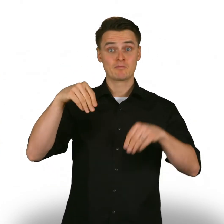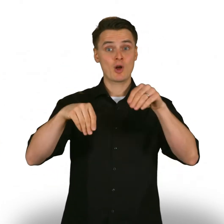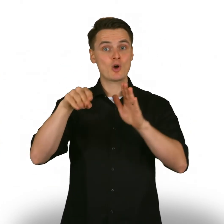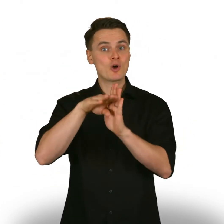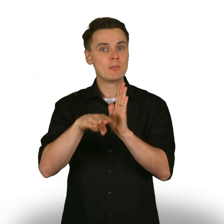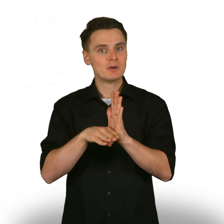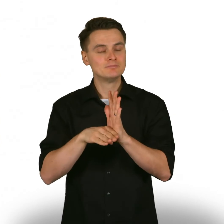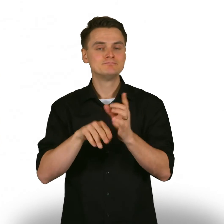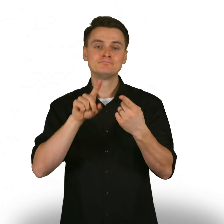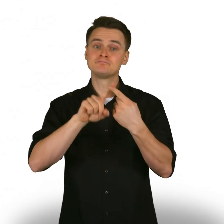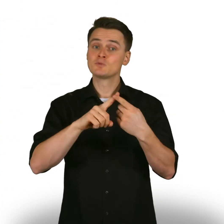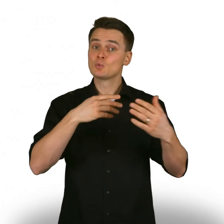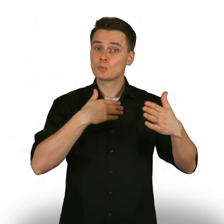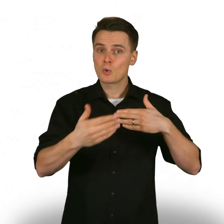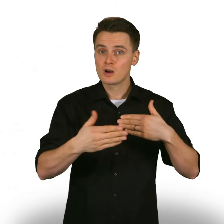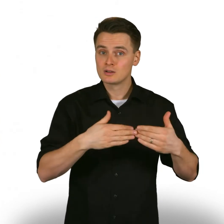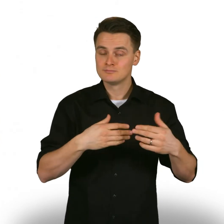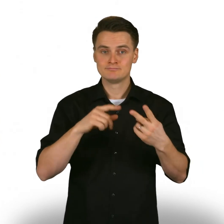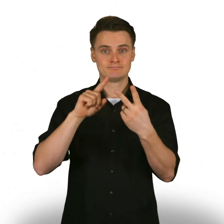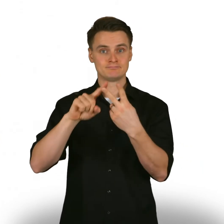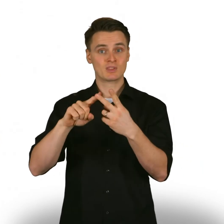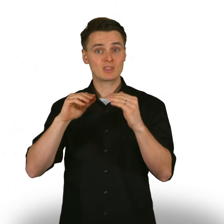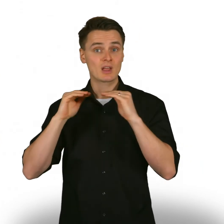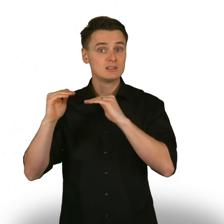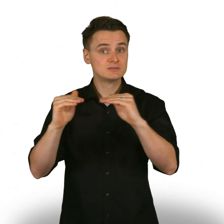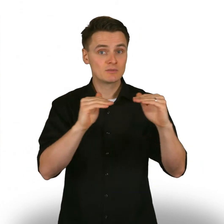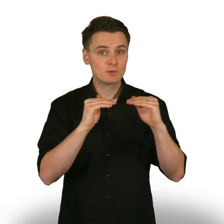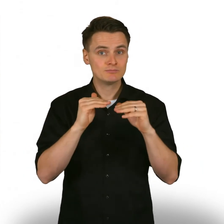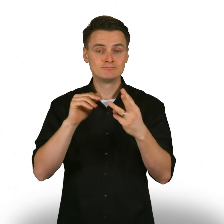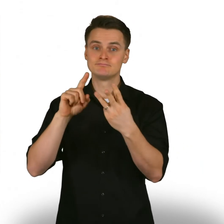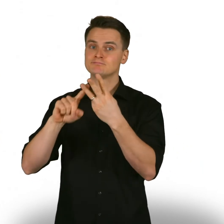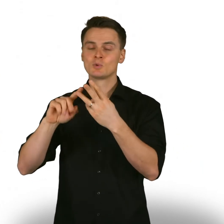Sosiaalidemokraattien vaaliohjelma. Työtä, tasa-arvoa ja turvallisuutta.